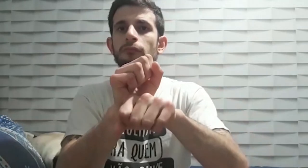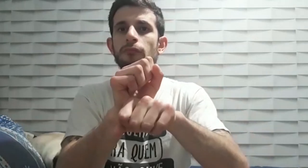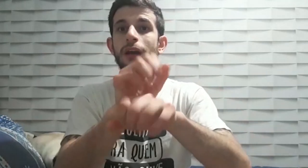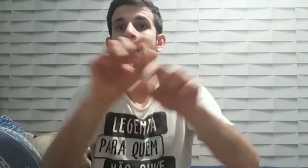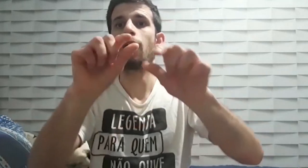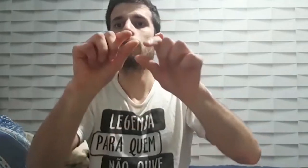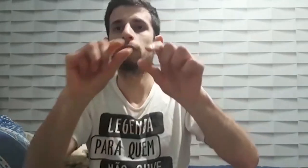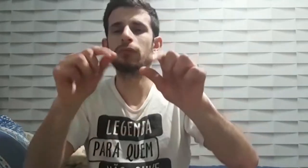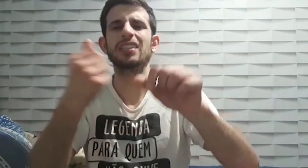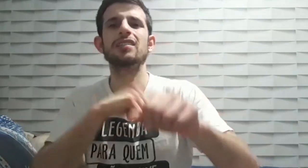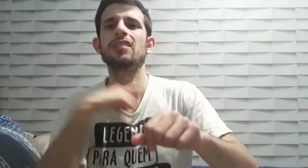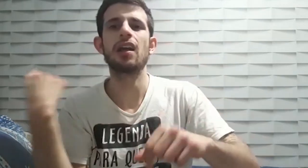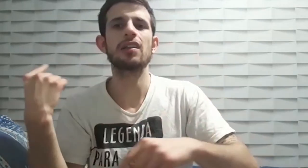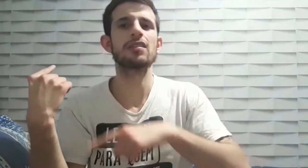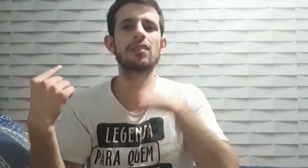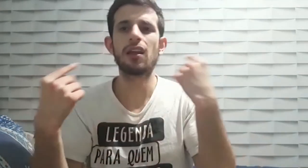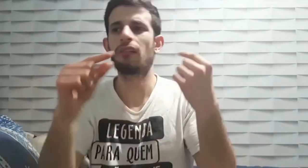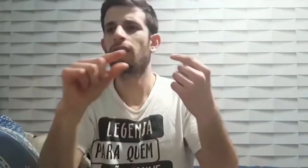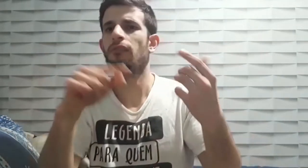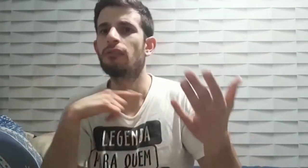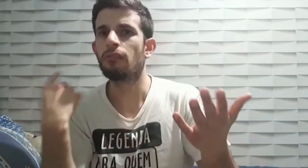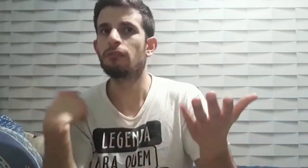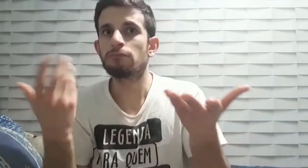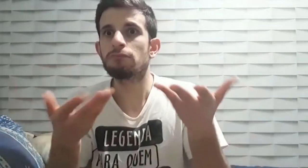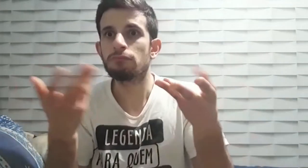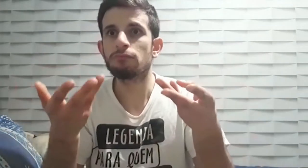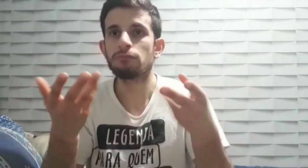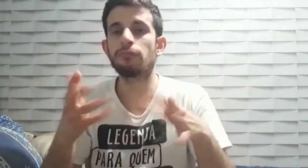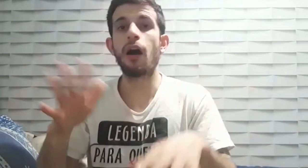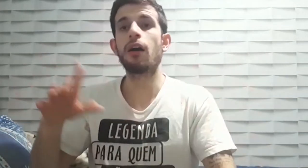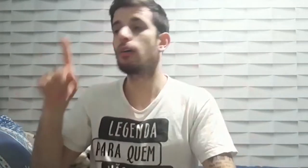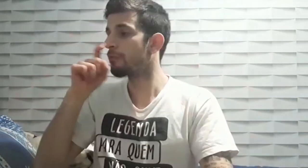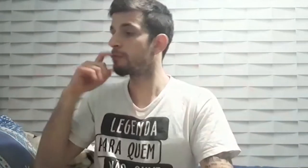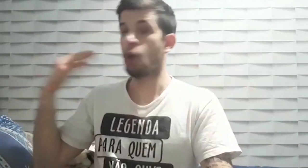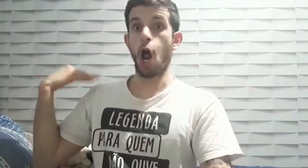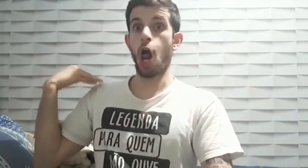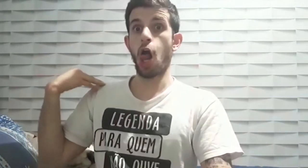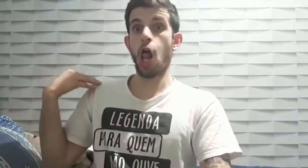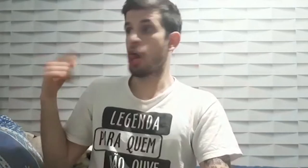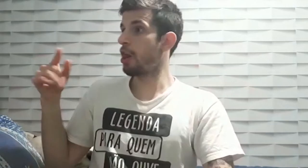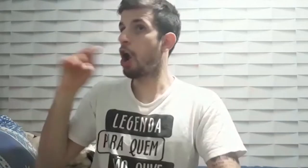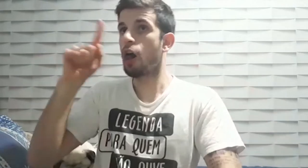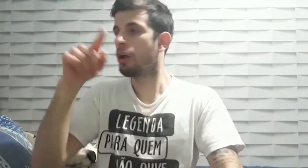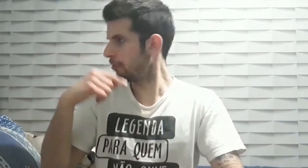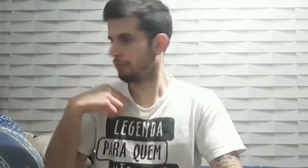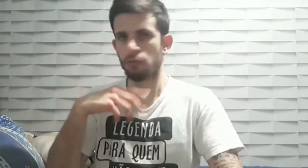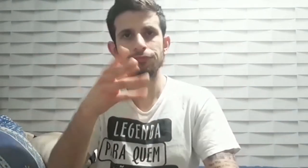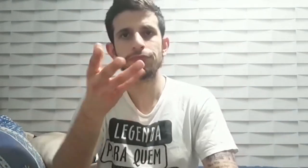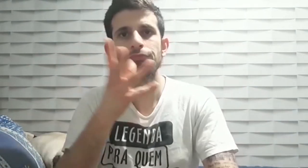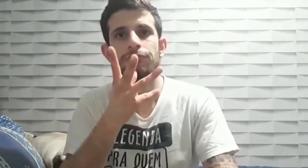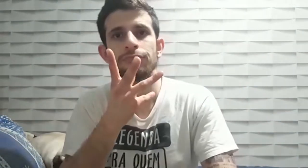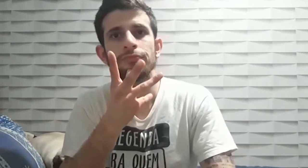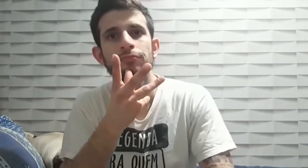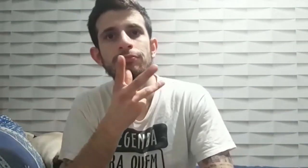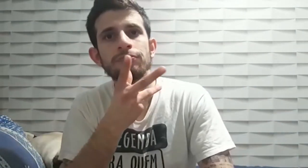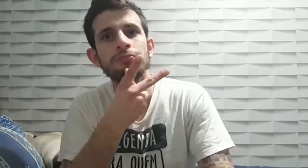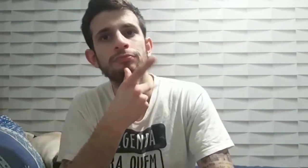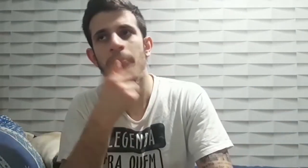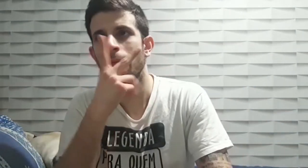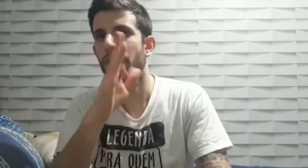falas. Eu percebo que os ouvintes reagem primeiro a uma notícia e só depois de uns 40, 50 segundos é que aparece